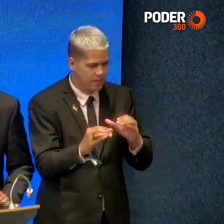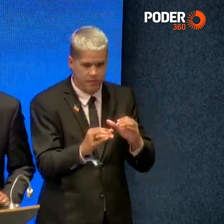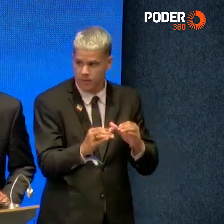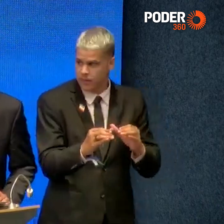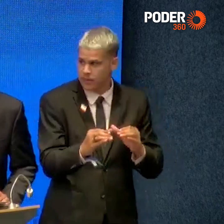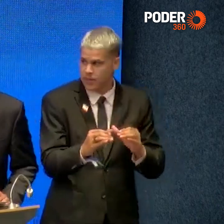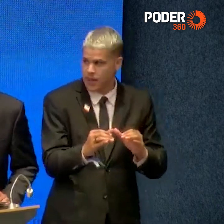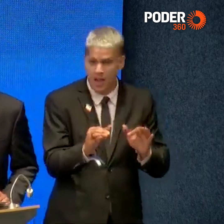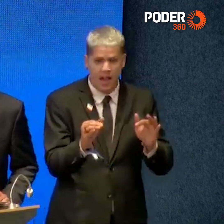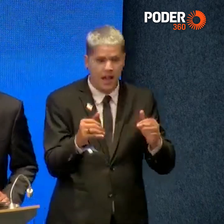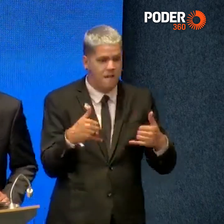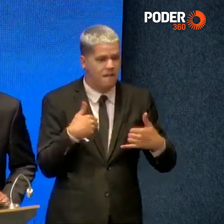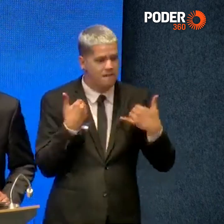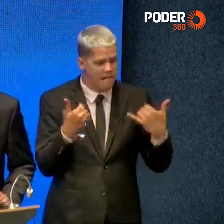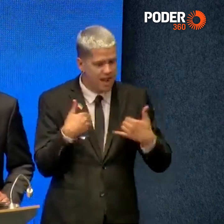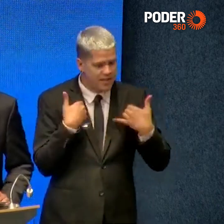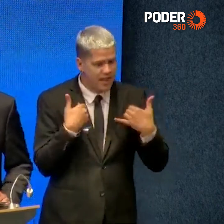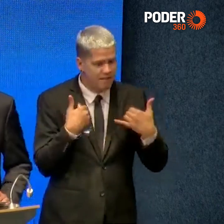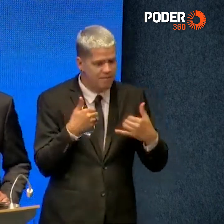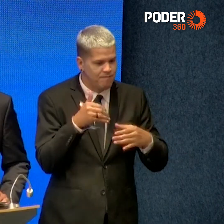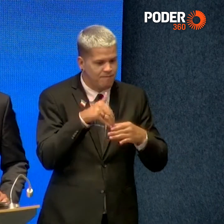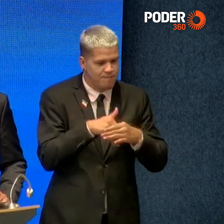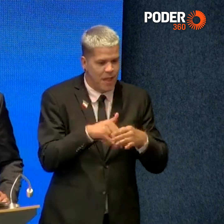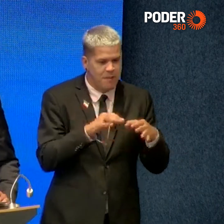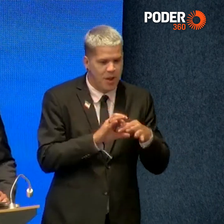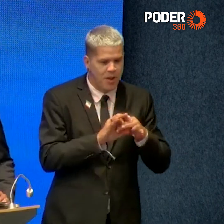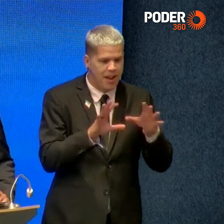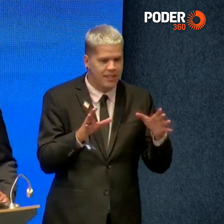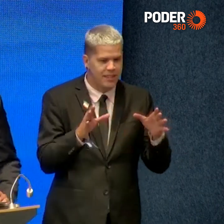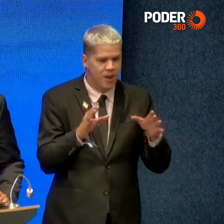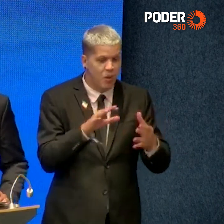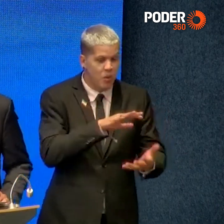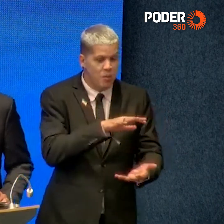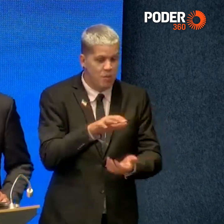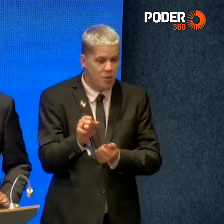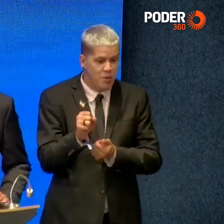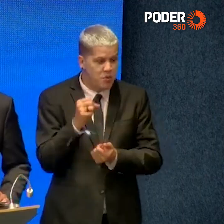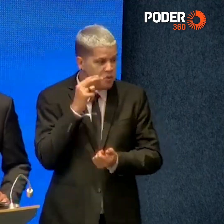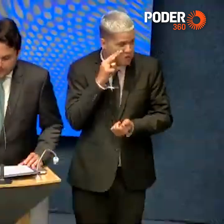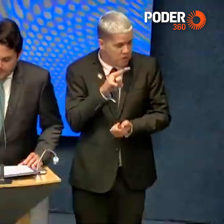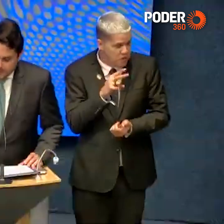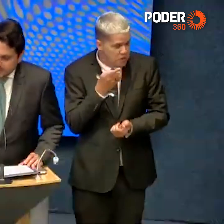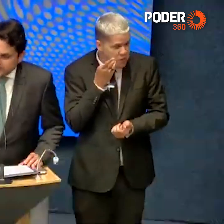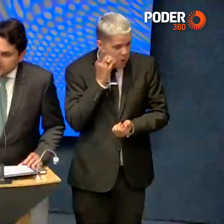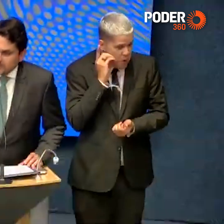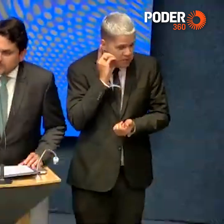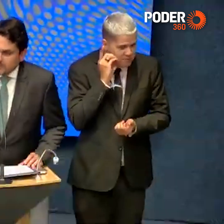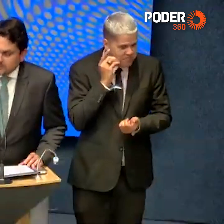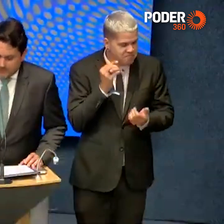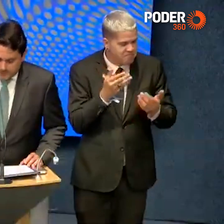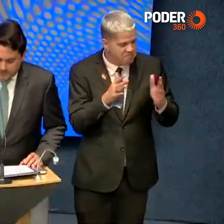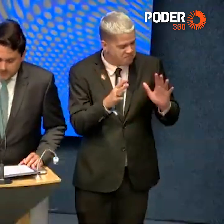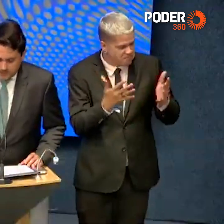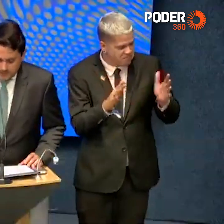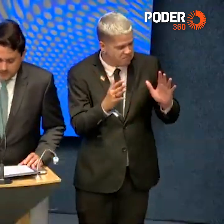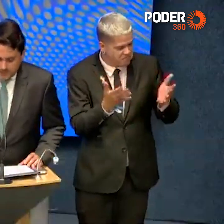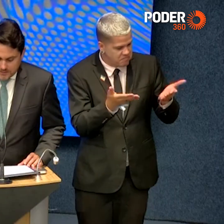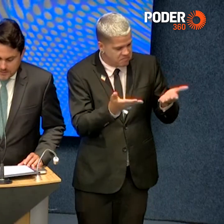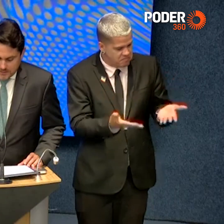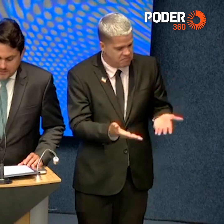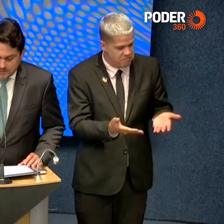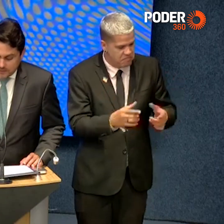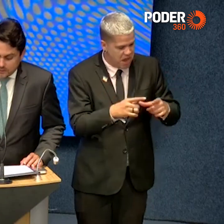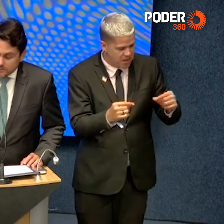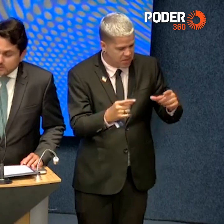grandiosa festa da democracia que o mundo e o Brasil viram no dia de ontem aqui em